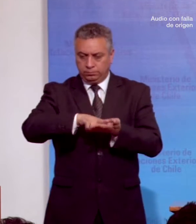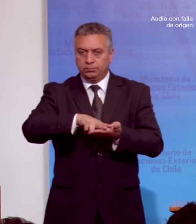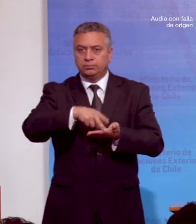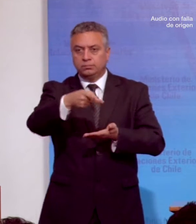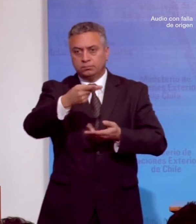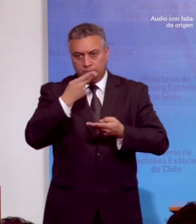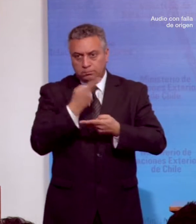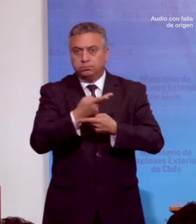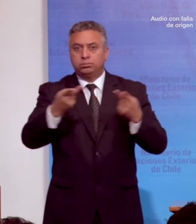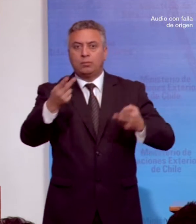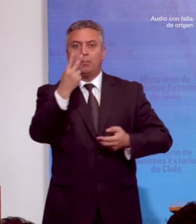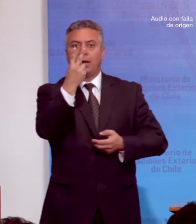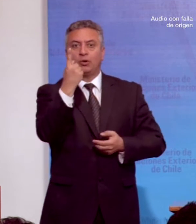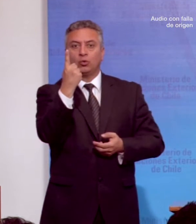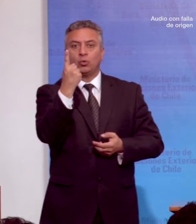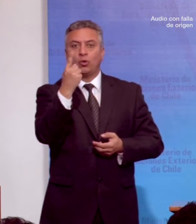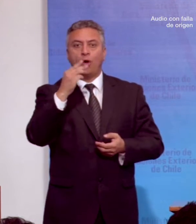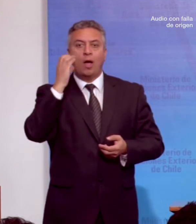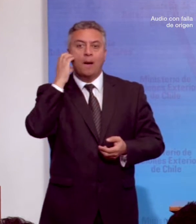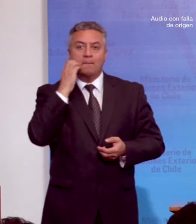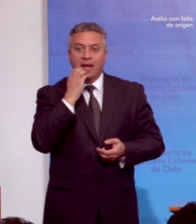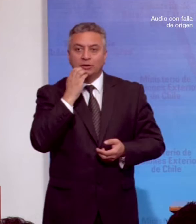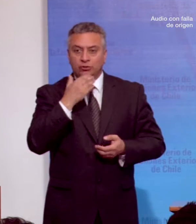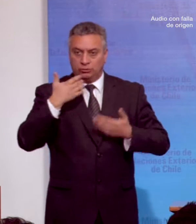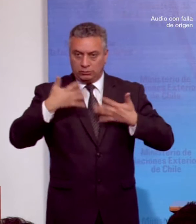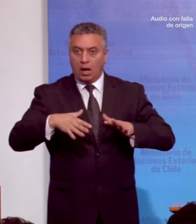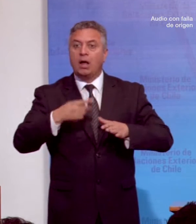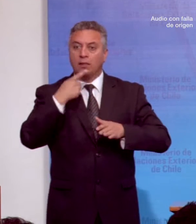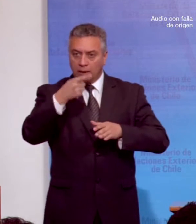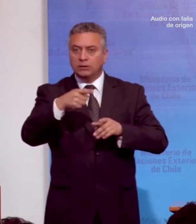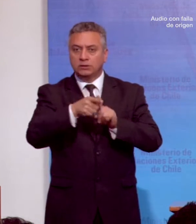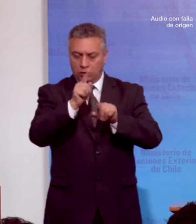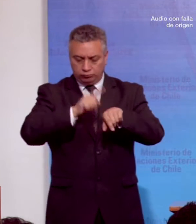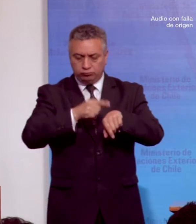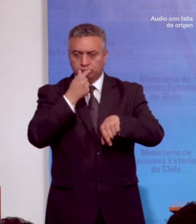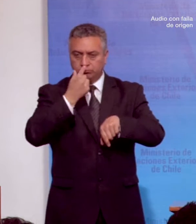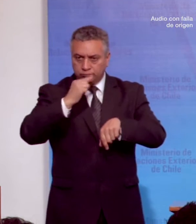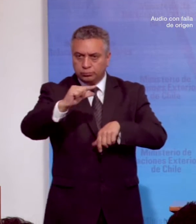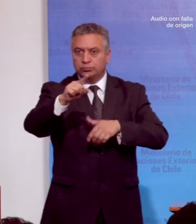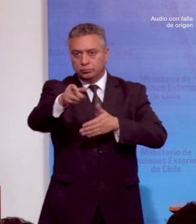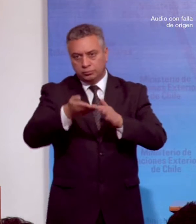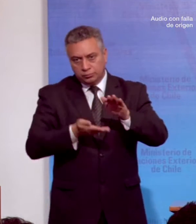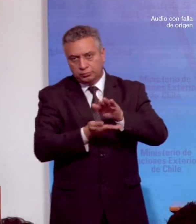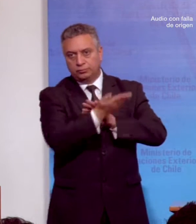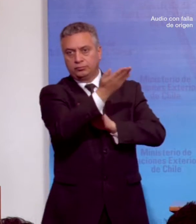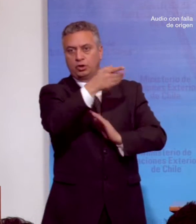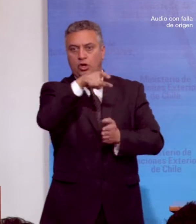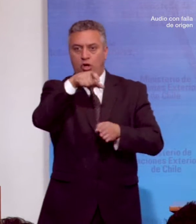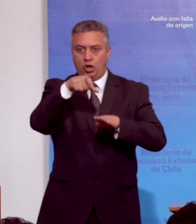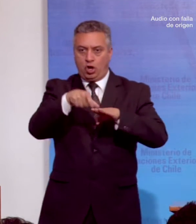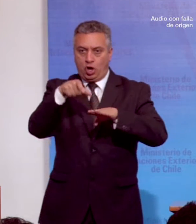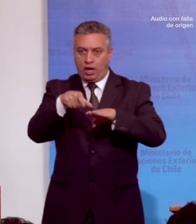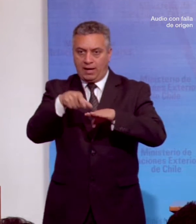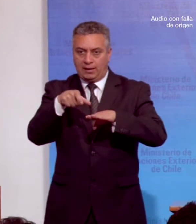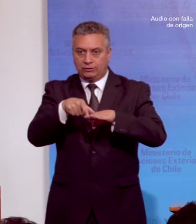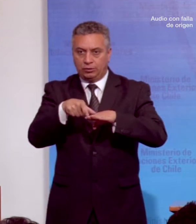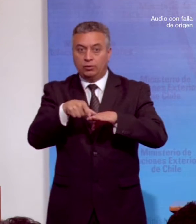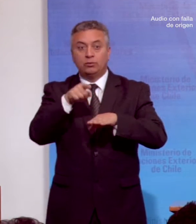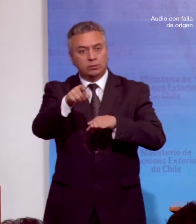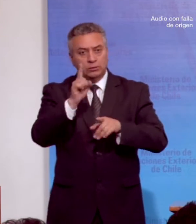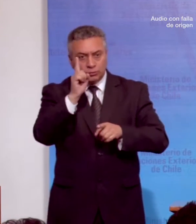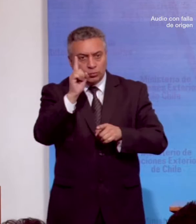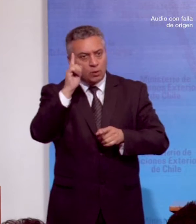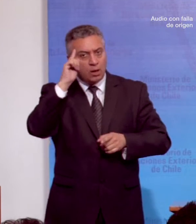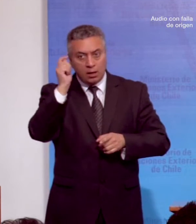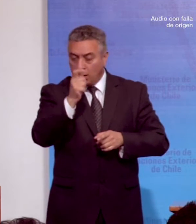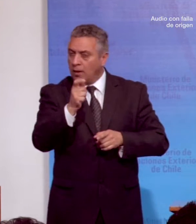discurso del 21 de mayo y anunció que prontamente será enviada al Congreso. Se trata sin duda de una iniciativa clave porque